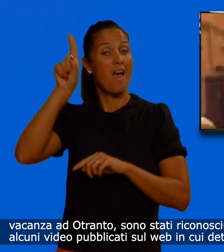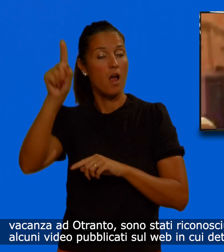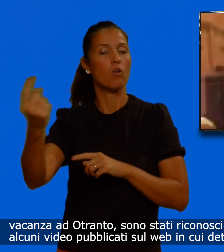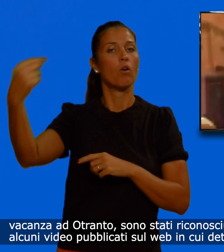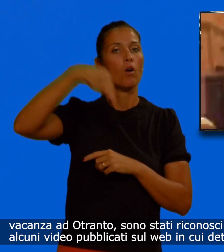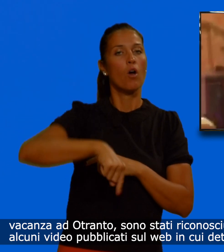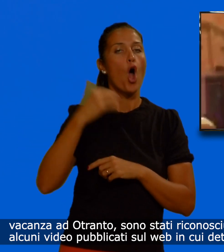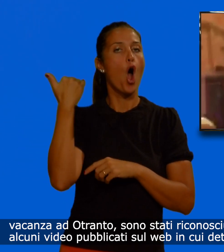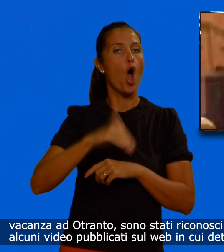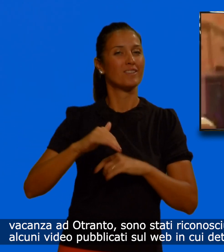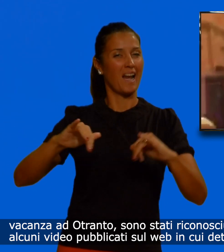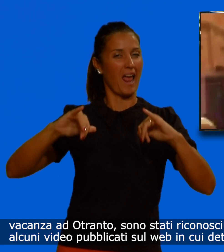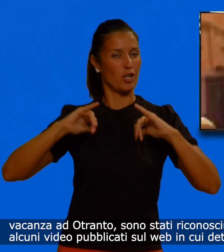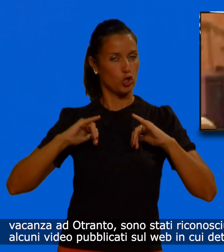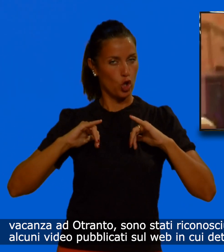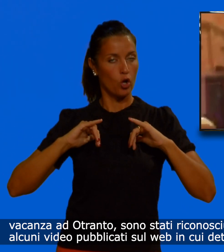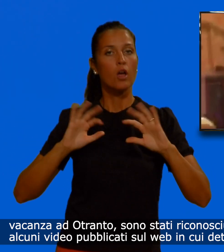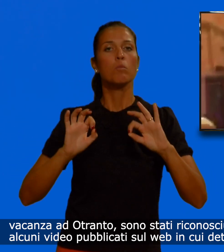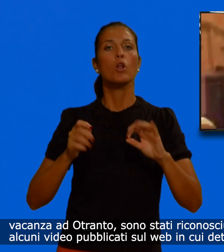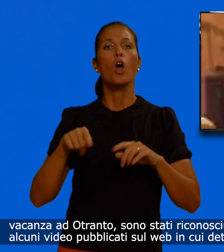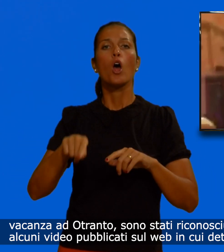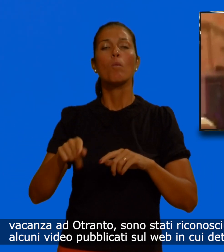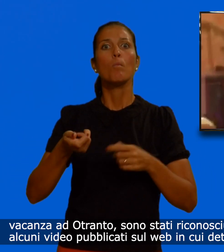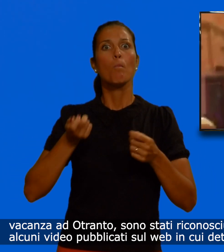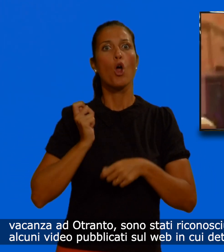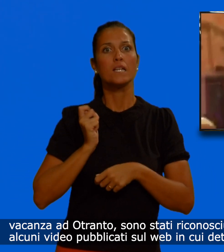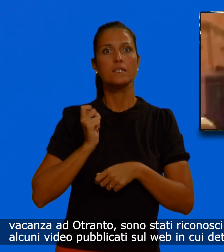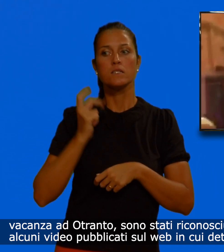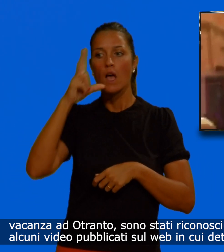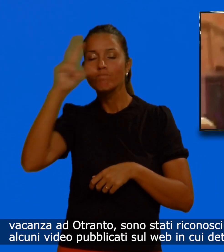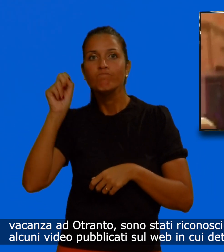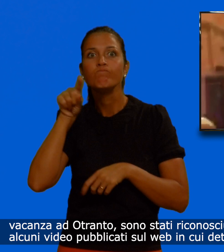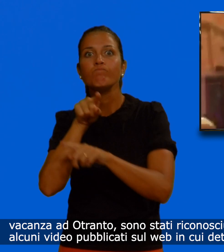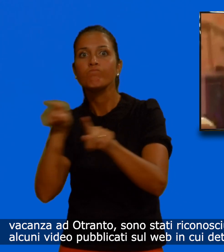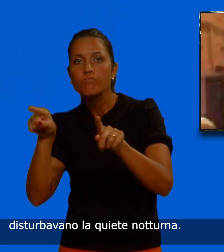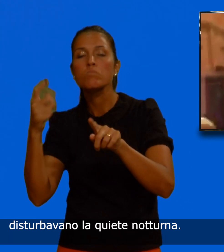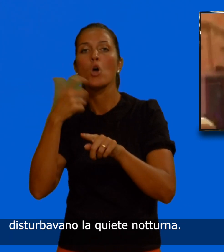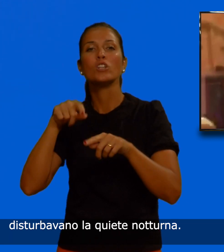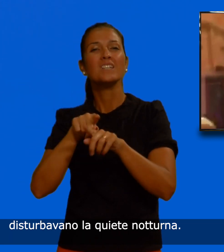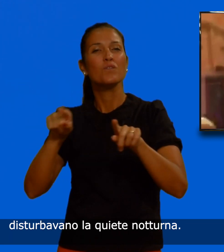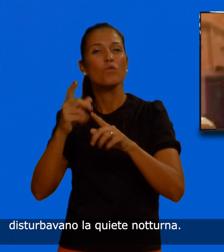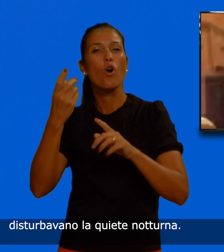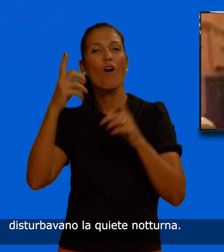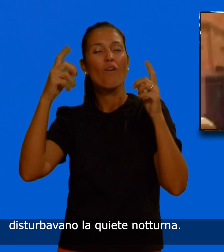riconosciuti dalla polizia in alcuni video pubblicati sul web in cui deturpavano monumenti e